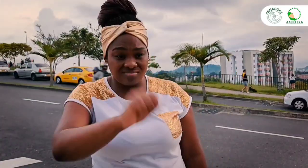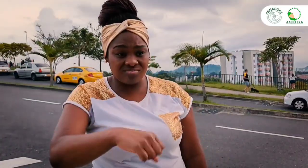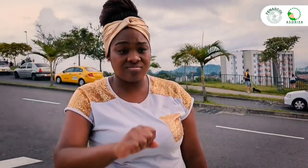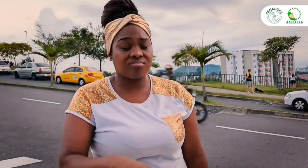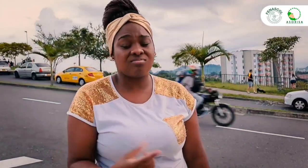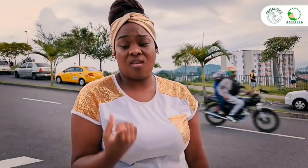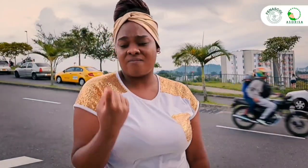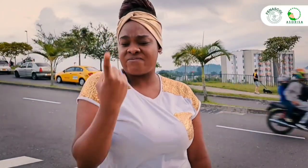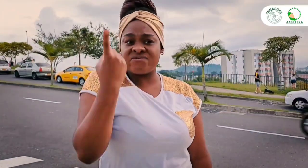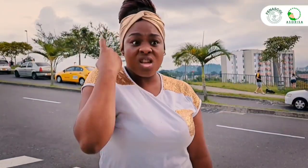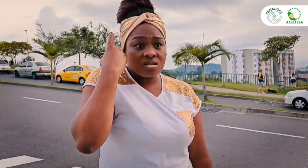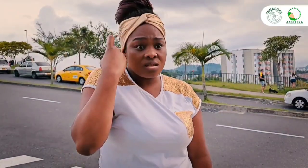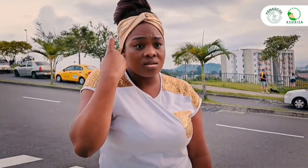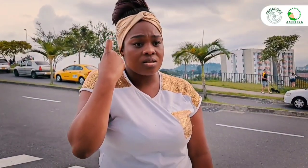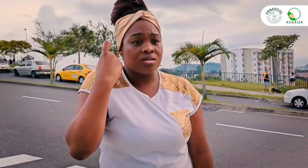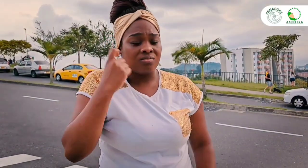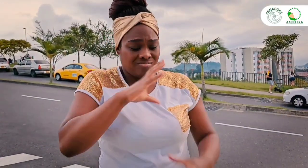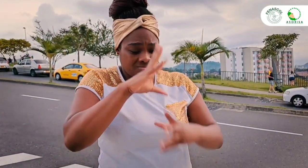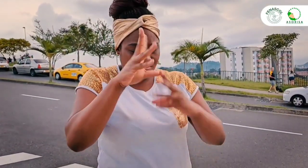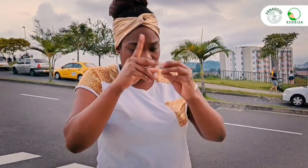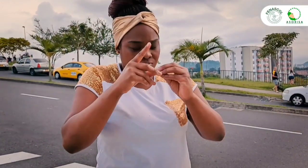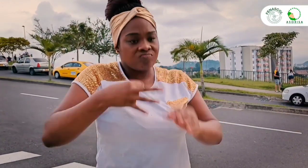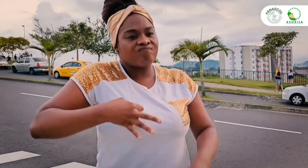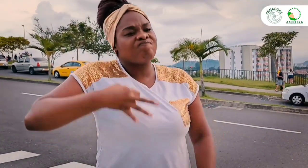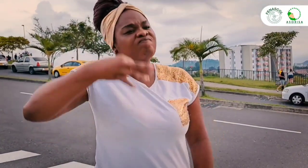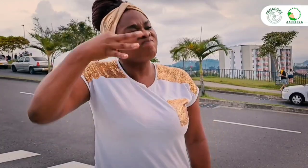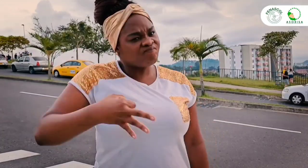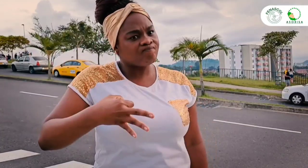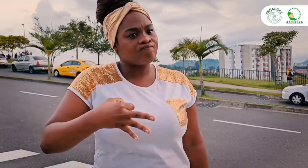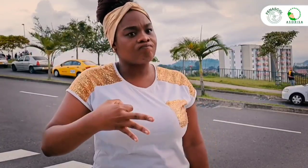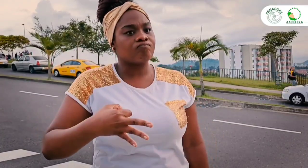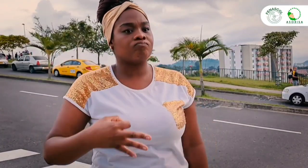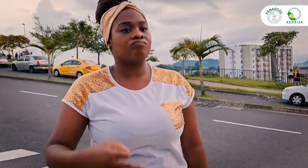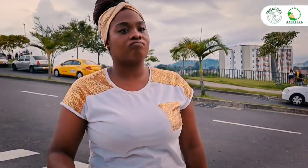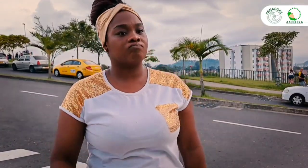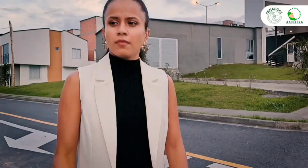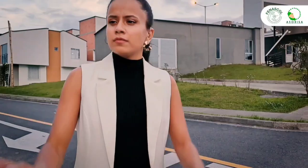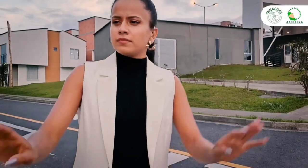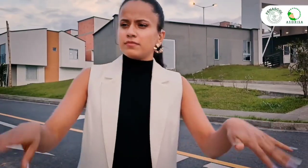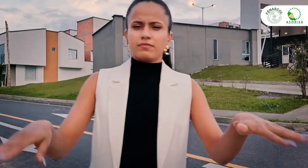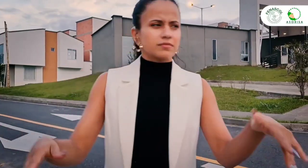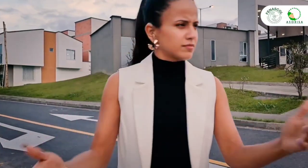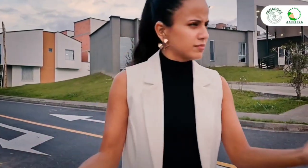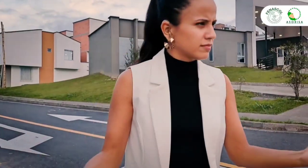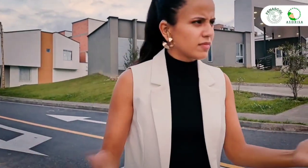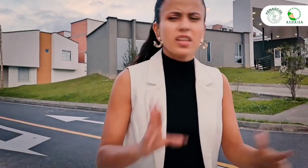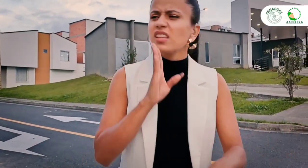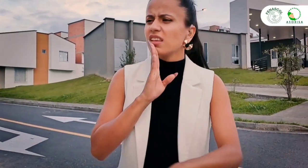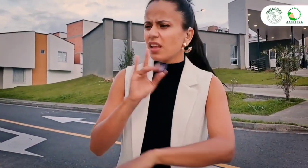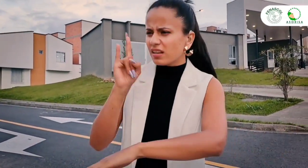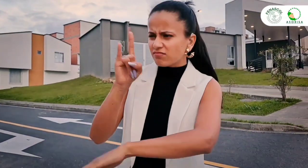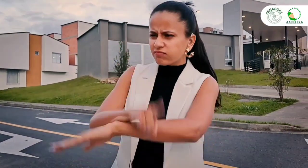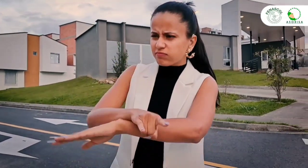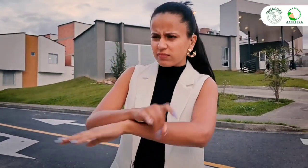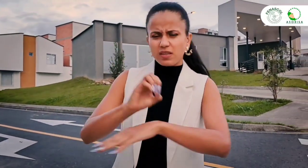Así es, hace falta establecer un código de ética ¡Ey! ¿Y quién hace